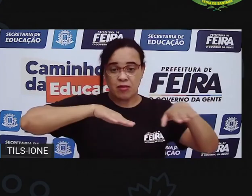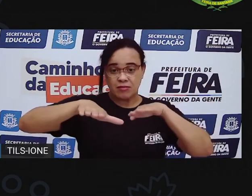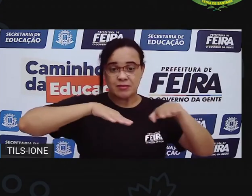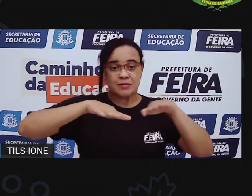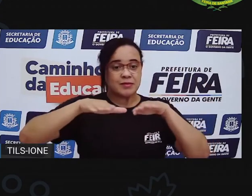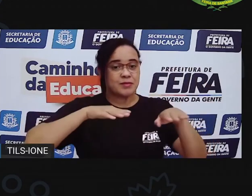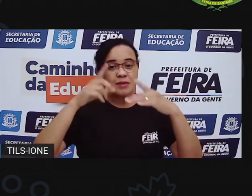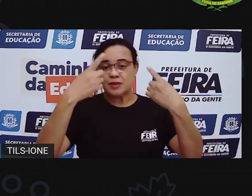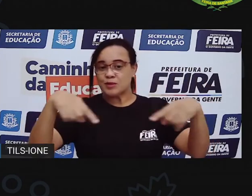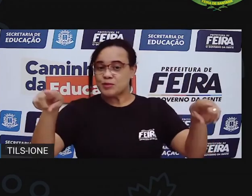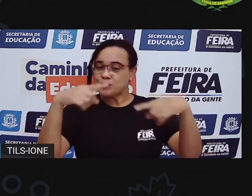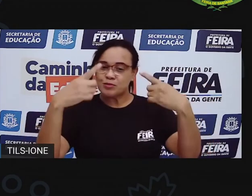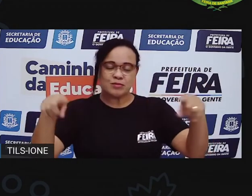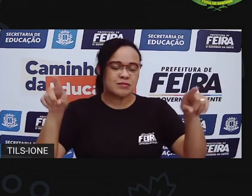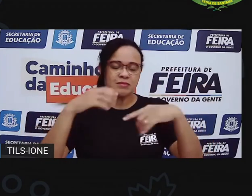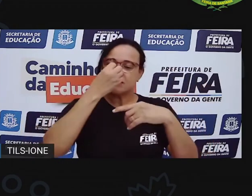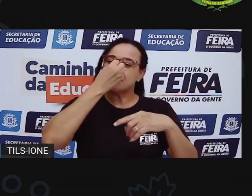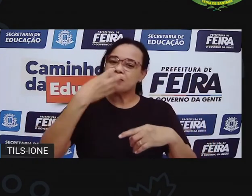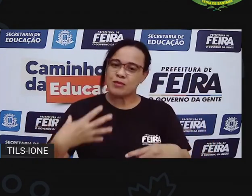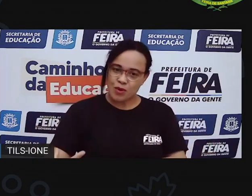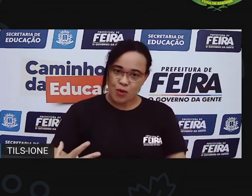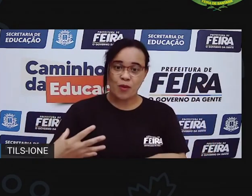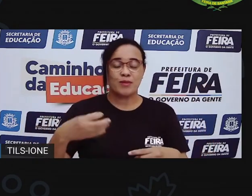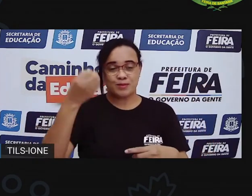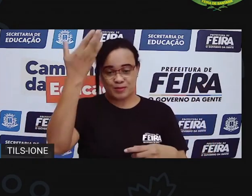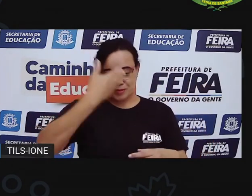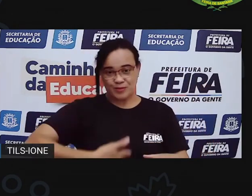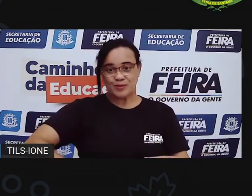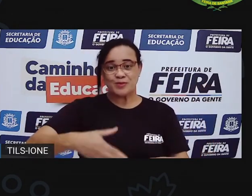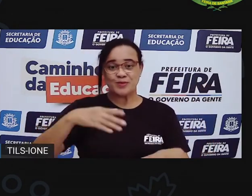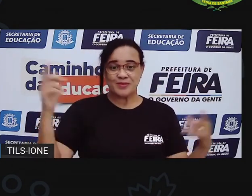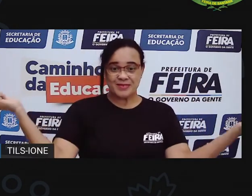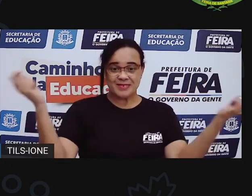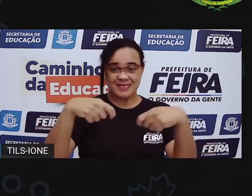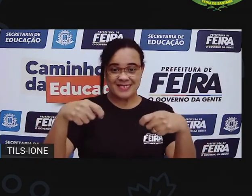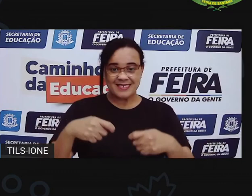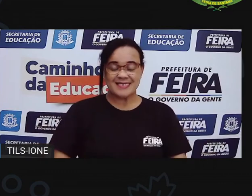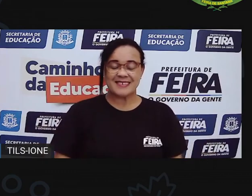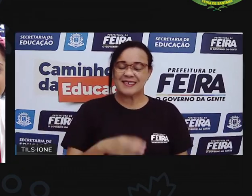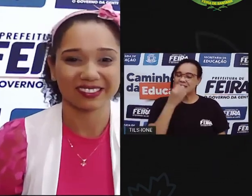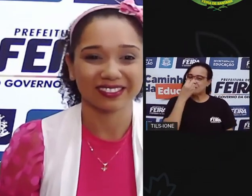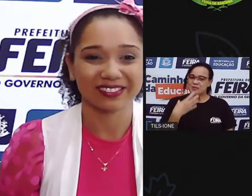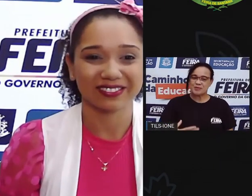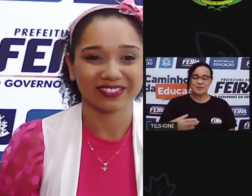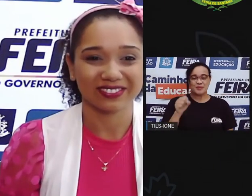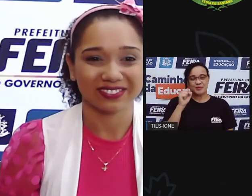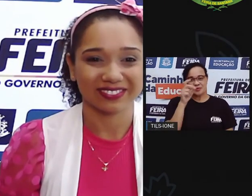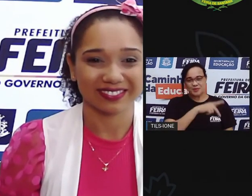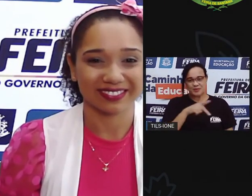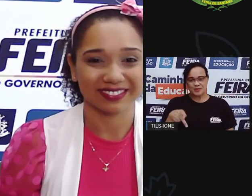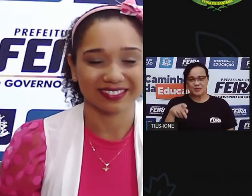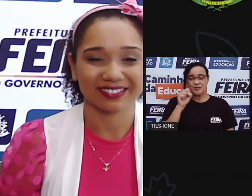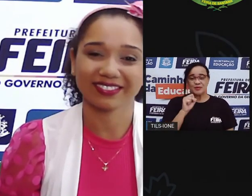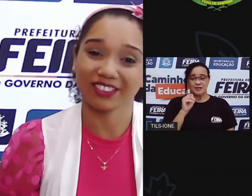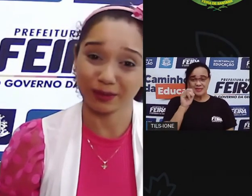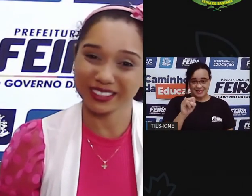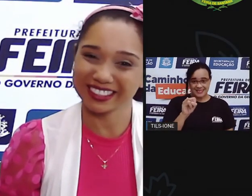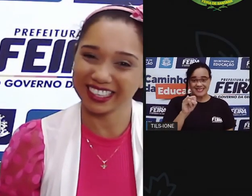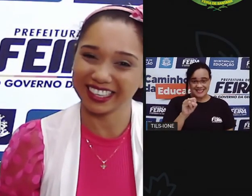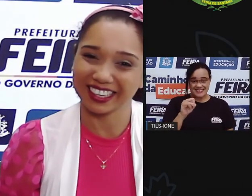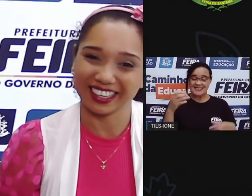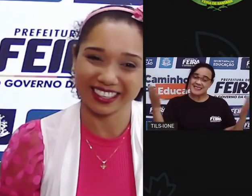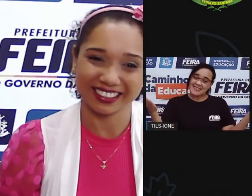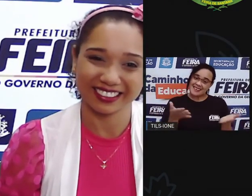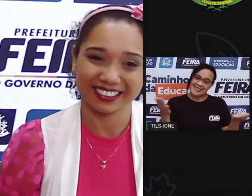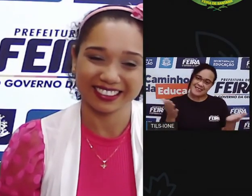Então, a música é muito bom para tudo isso. Que bom, Próssi. Então, vamos nos despedir agora? Vamos